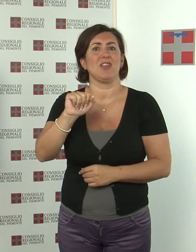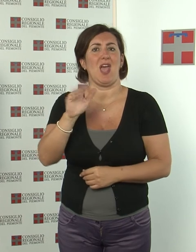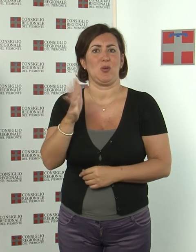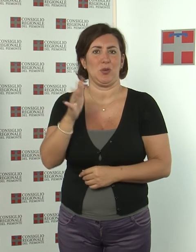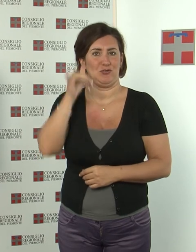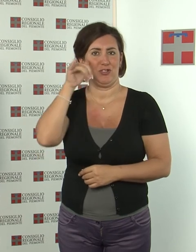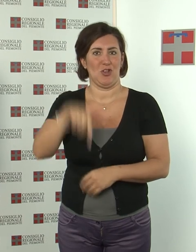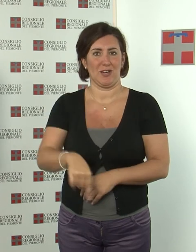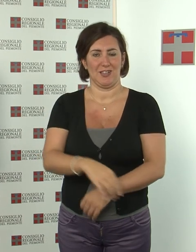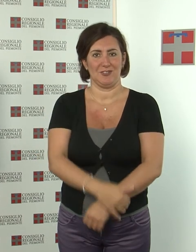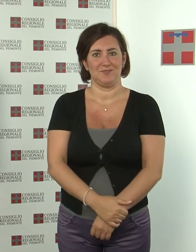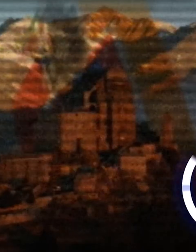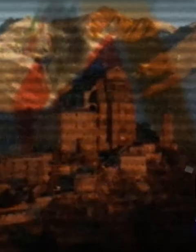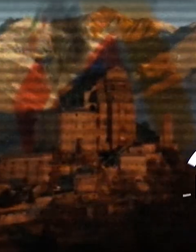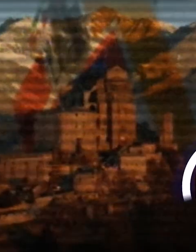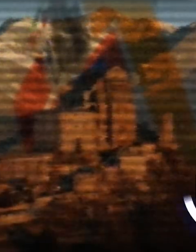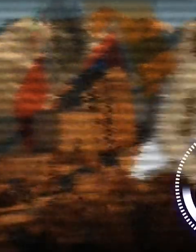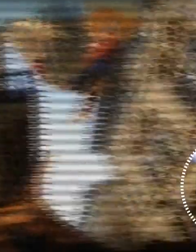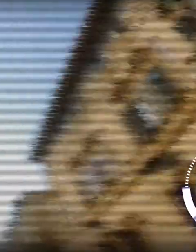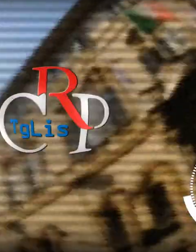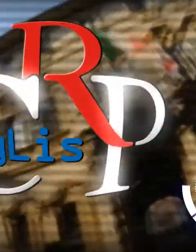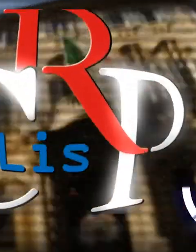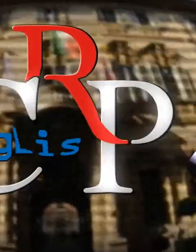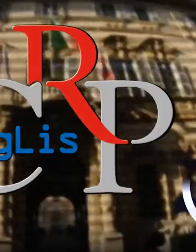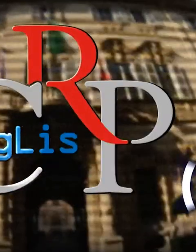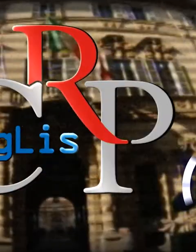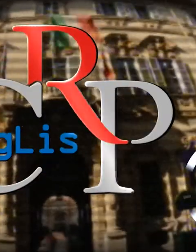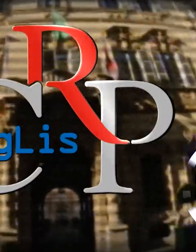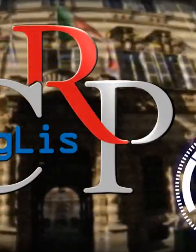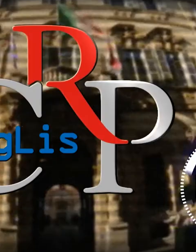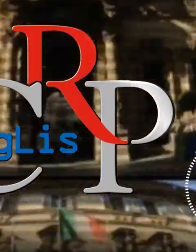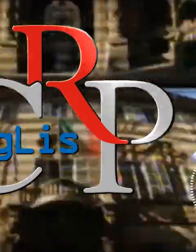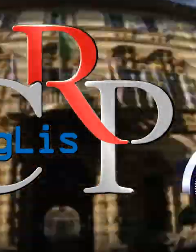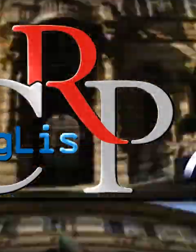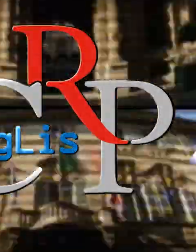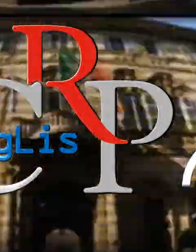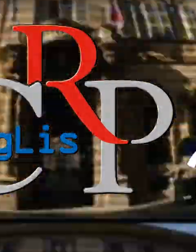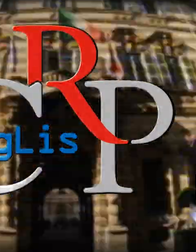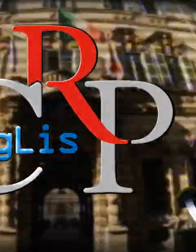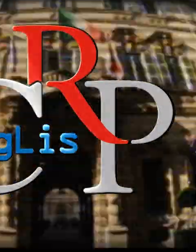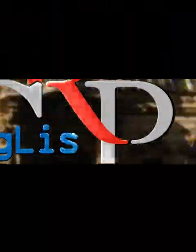prenotazione obbligatoria internazionale. Grazie a tutti.